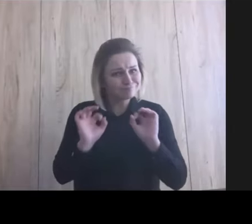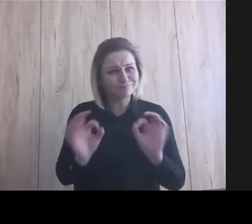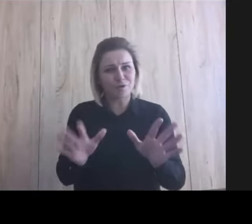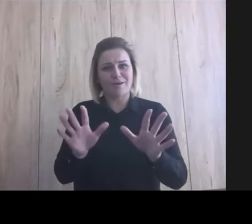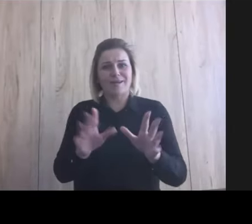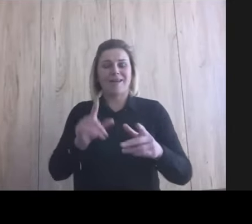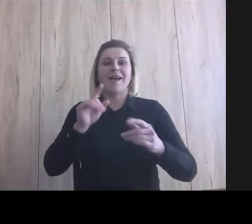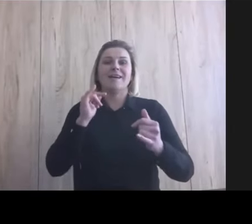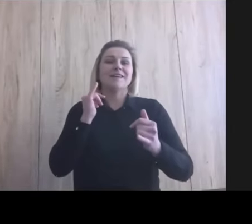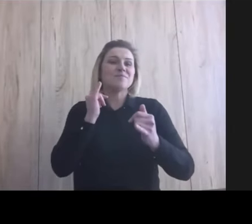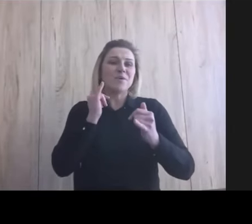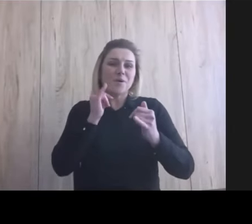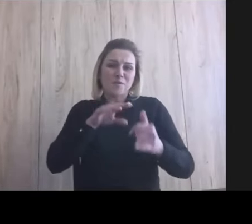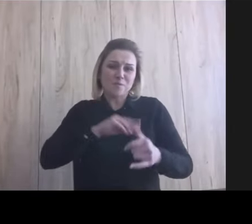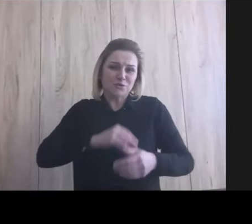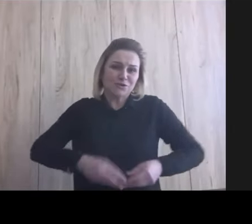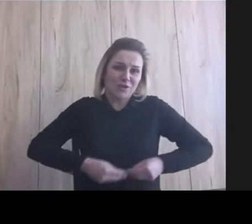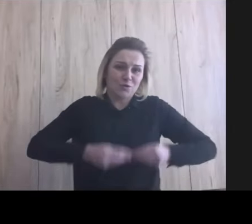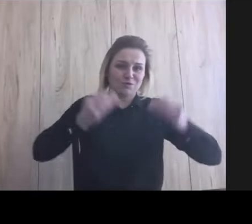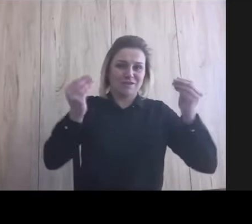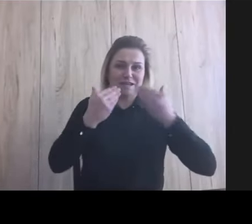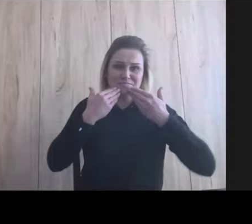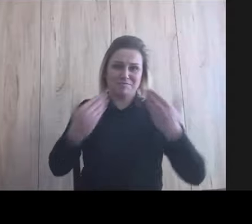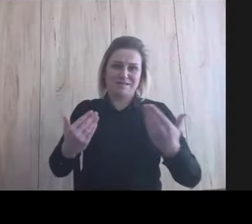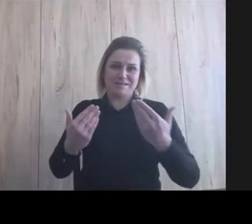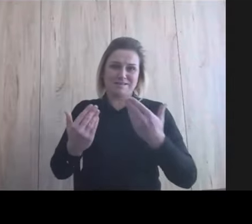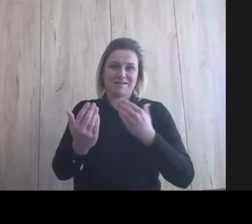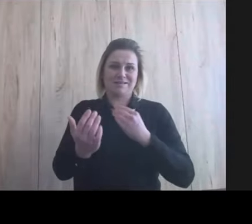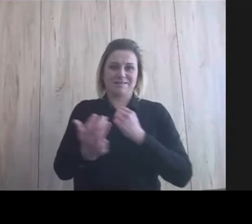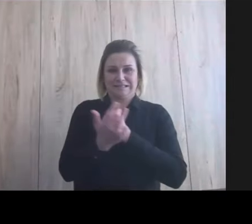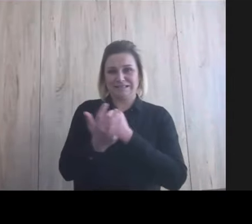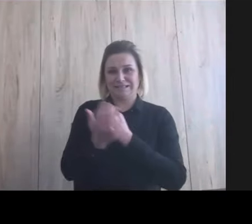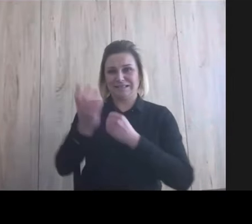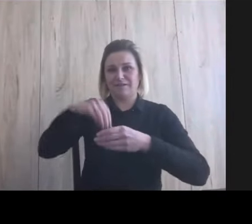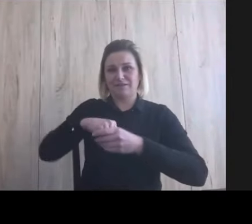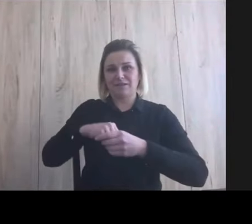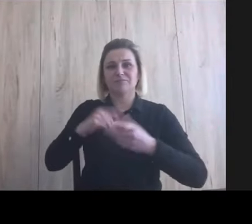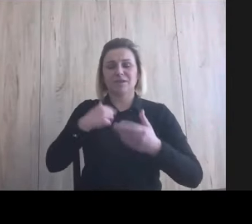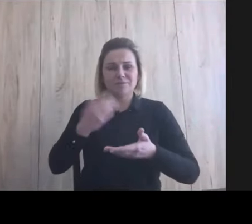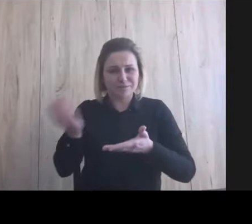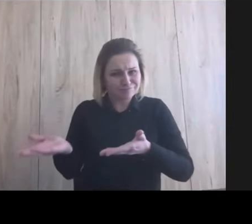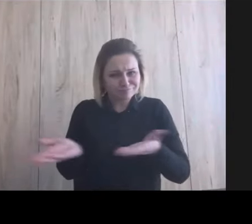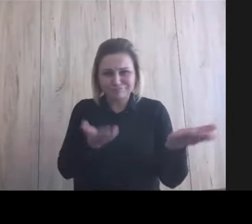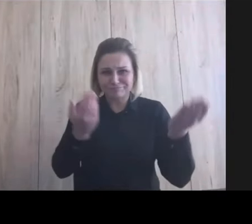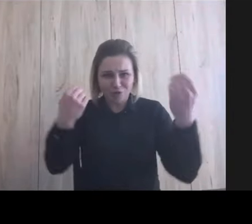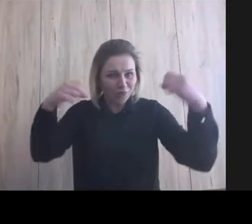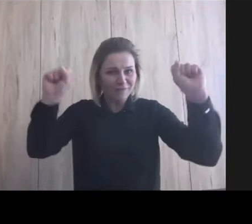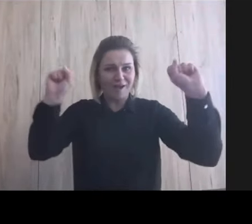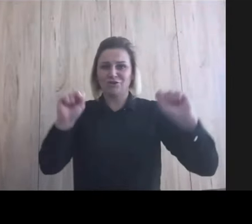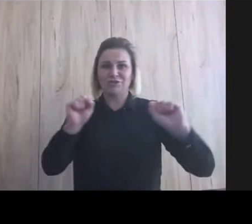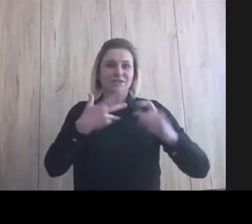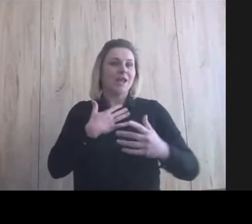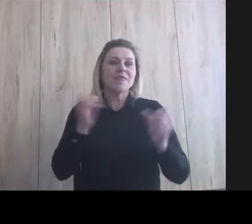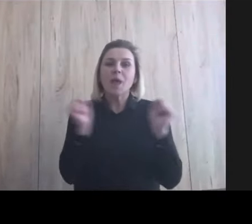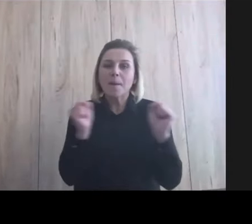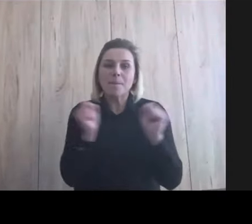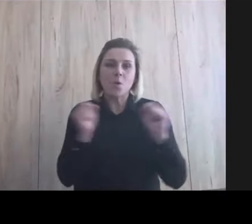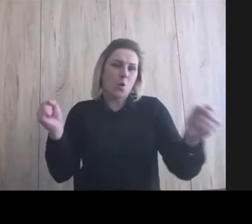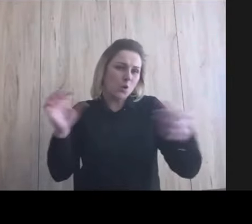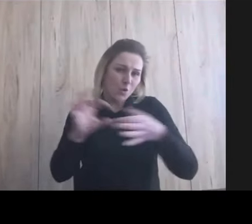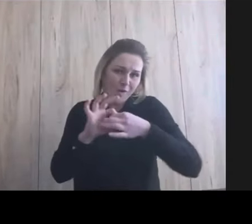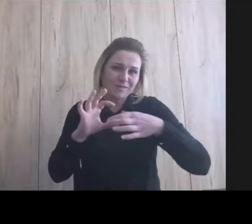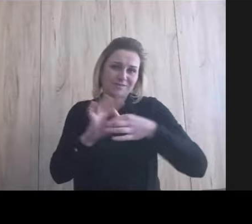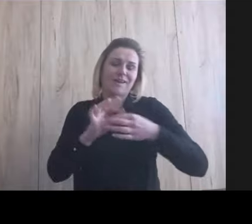zgadza, to nie pozwala się rozwijać, nie? Więc śmiało, śmiało, naprawdę. Nie bójcie się, kontaktujcie się, jesteśmy mega